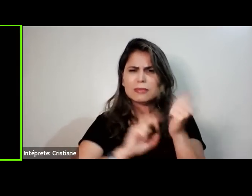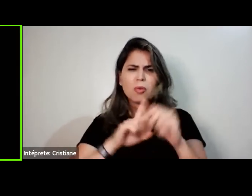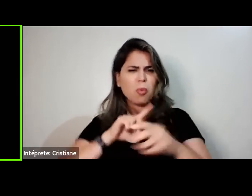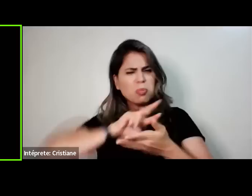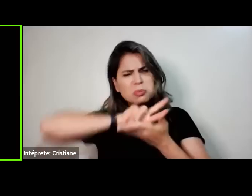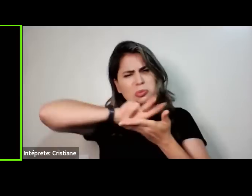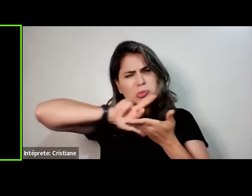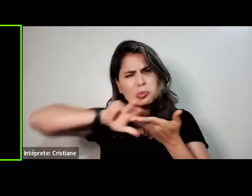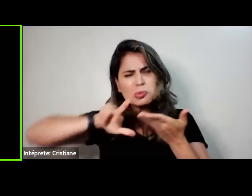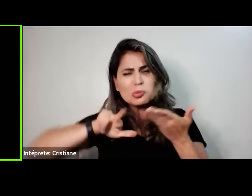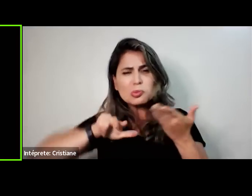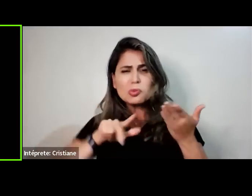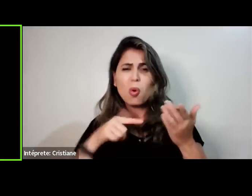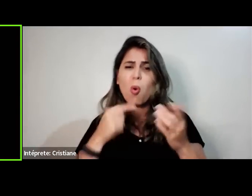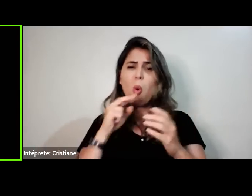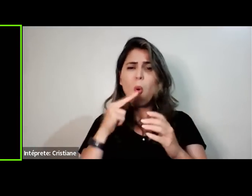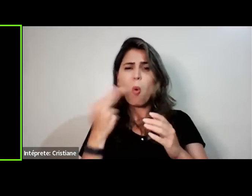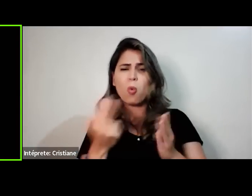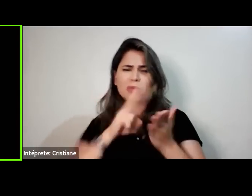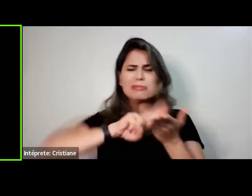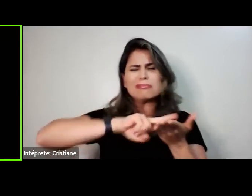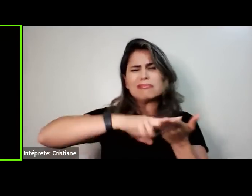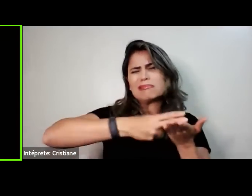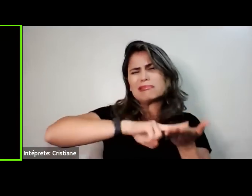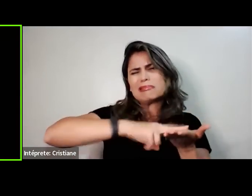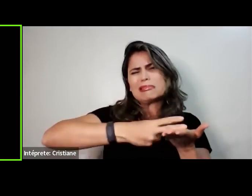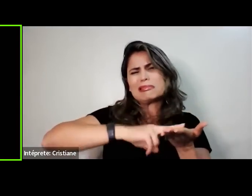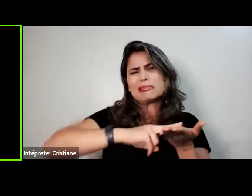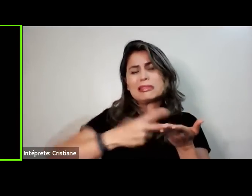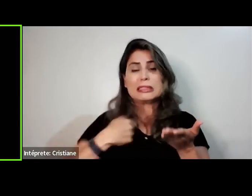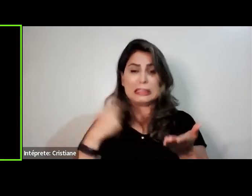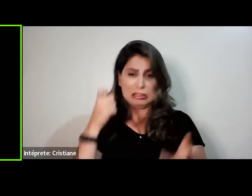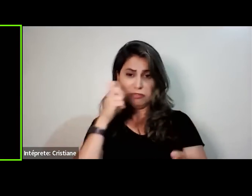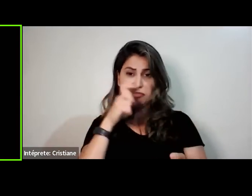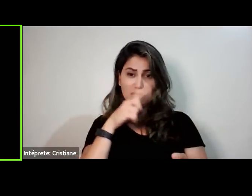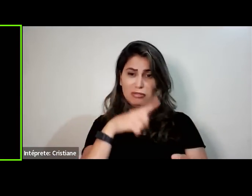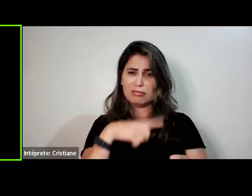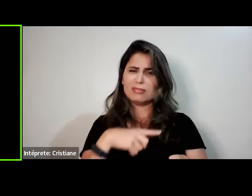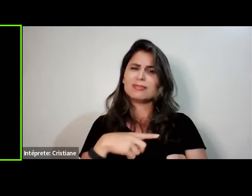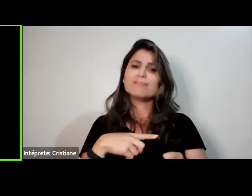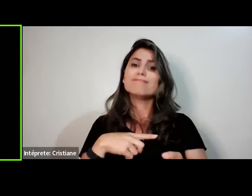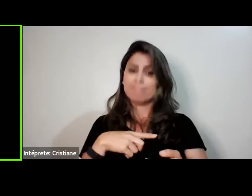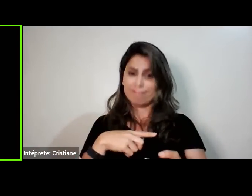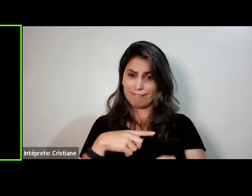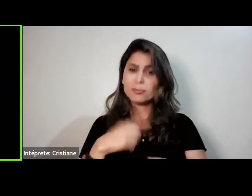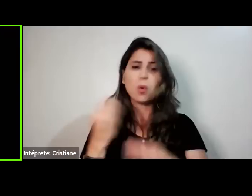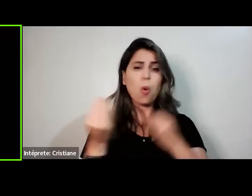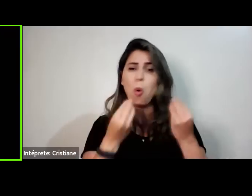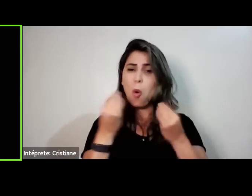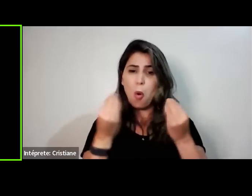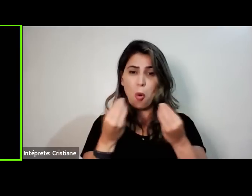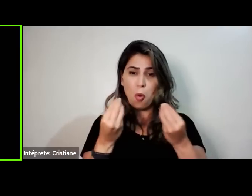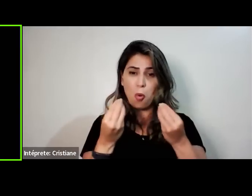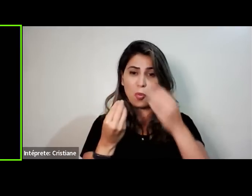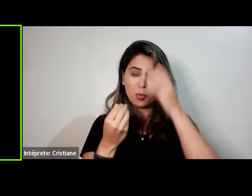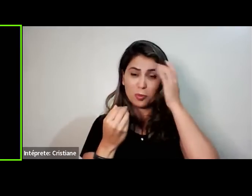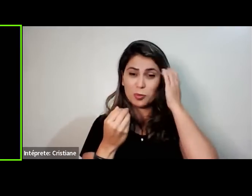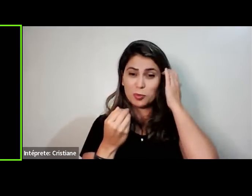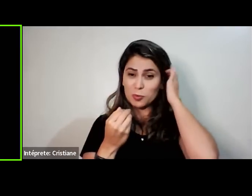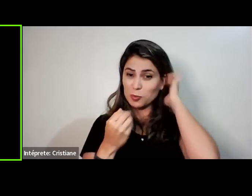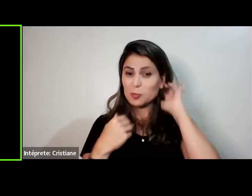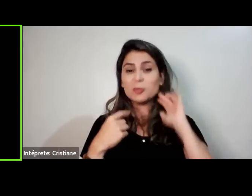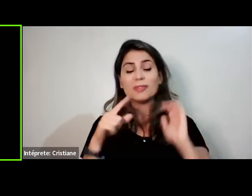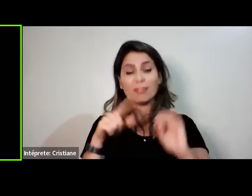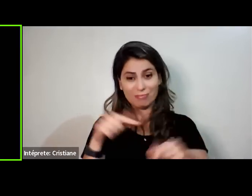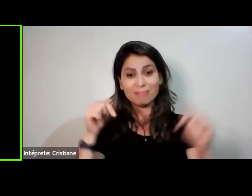Muitas mulheres perdem o sono. E nós vamos até entrevistar uma usuária, uma pessoa que já faz o uso desse projeto.